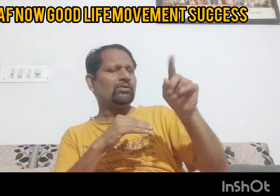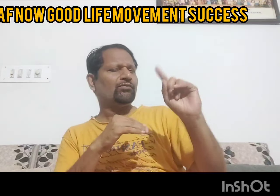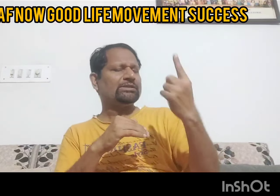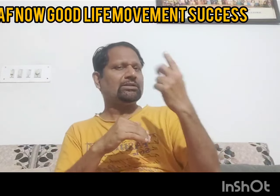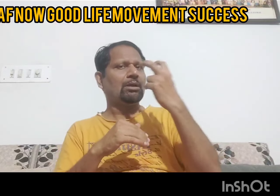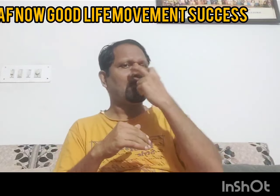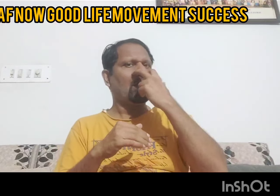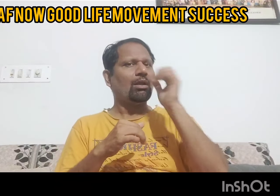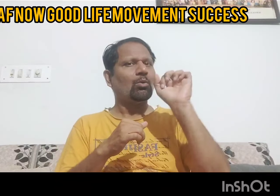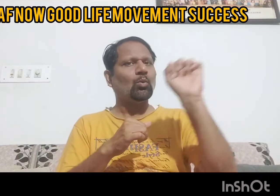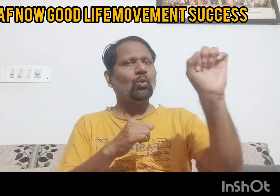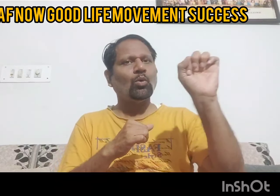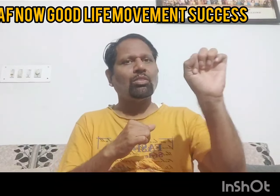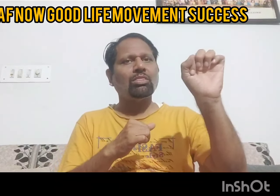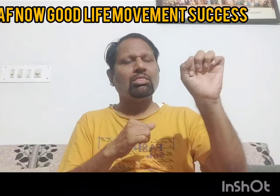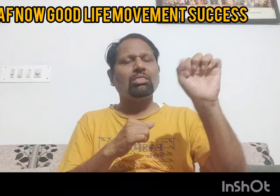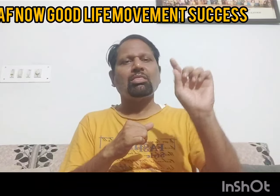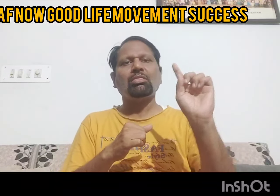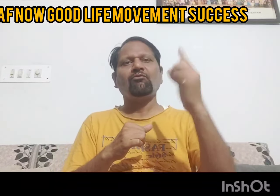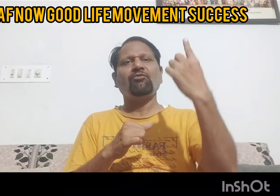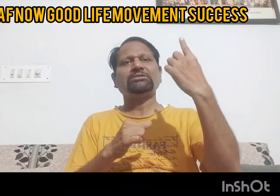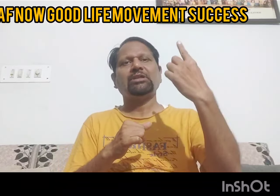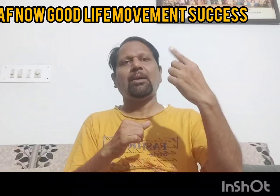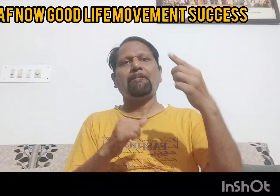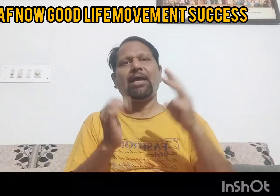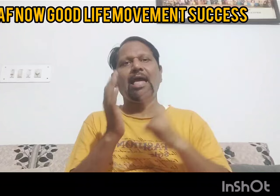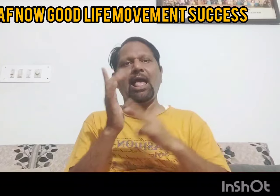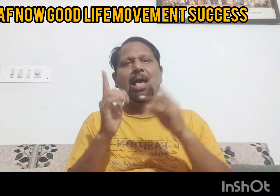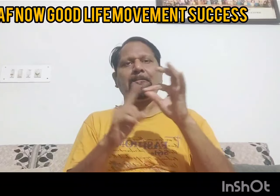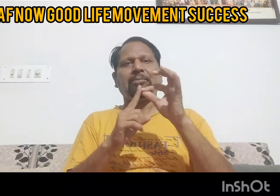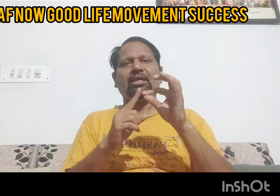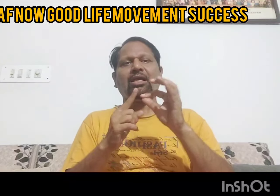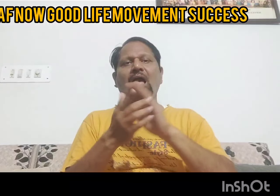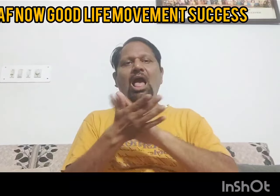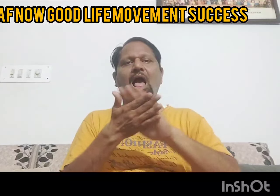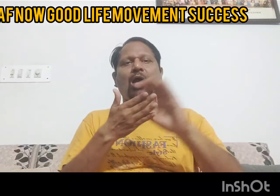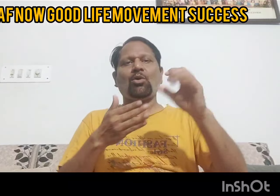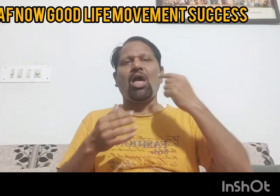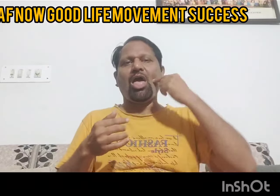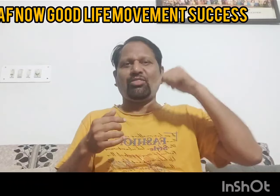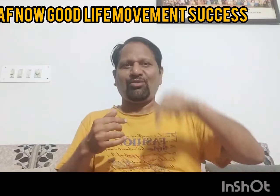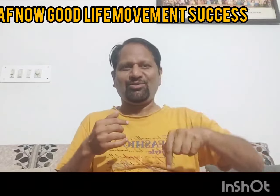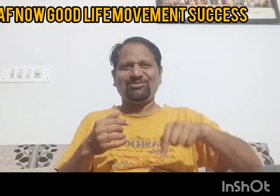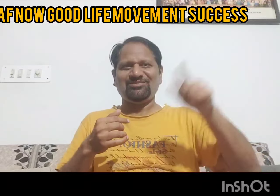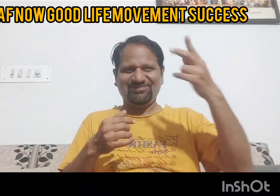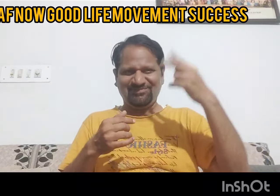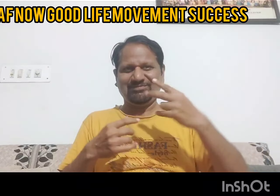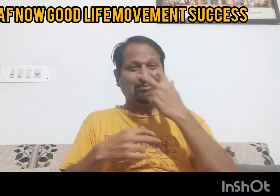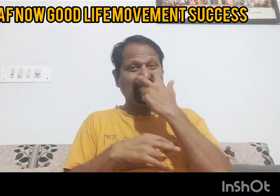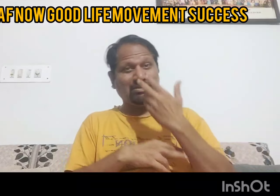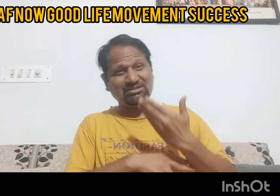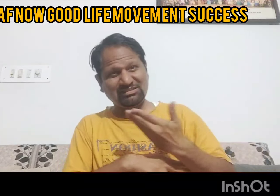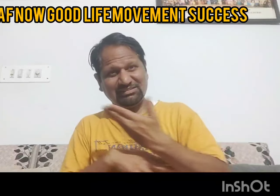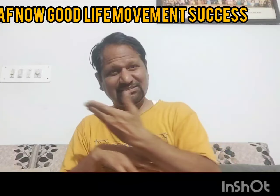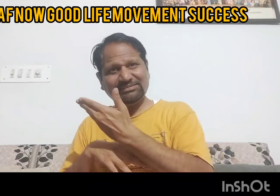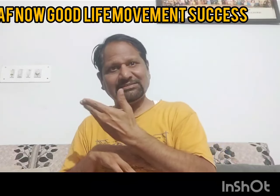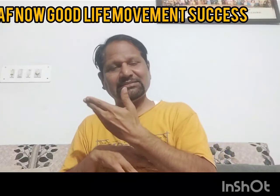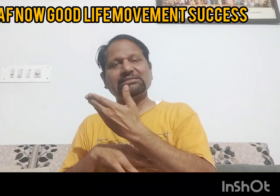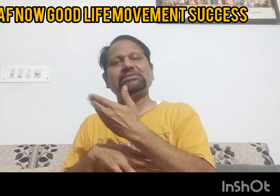जो बात है कहां से आई मैं बताना चाहता हूँ मद्प्रदेश में ही इंदोर हाई कोर्ट में नीले